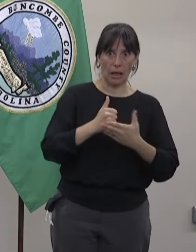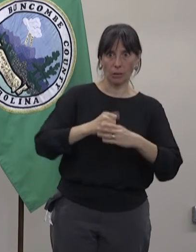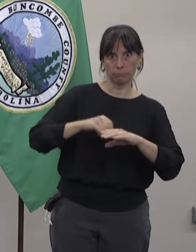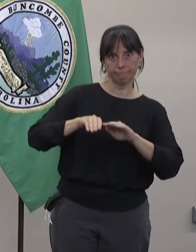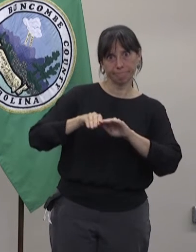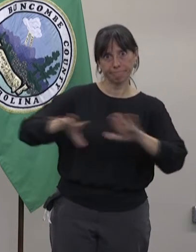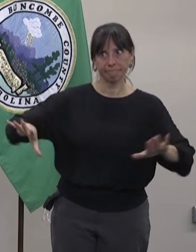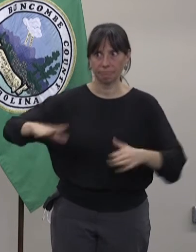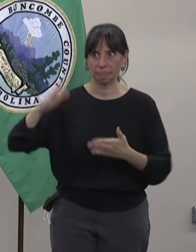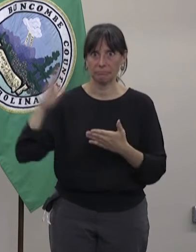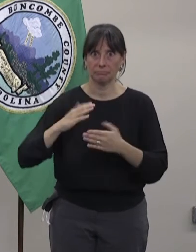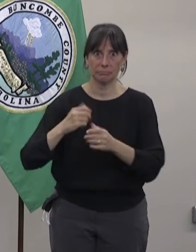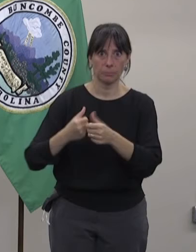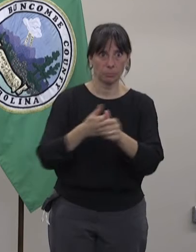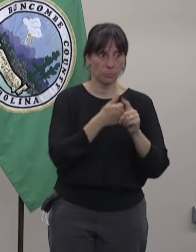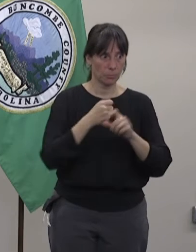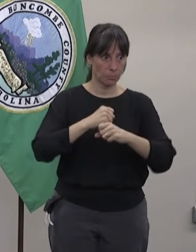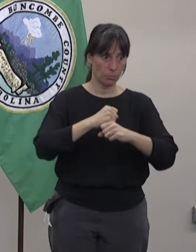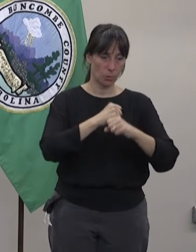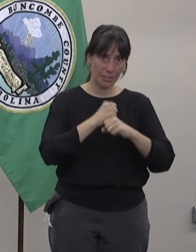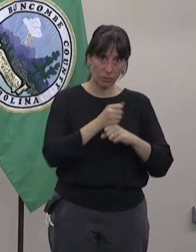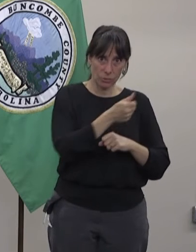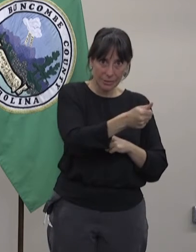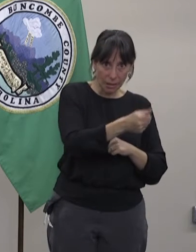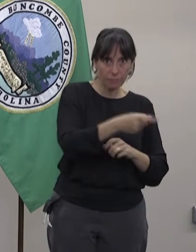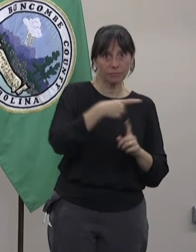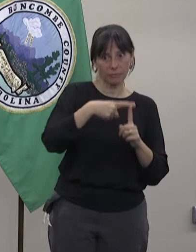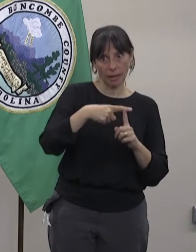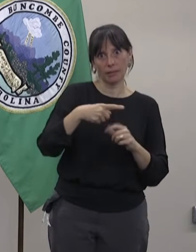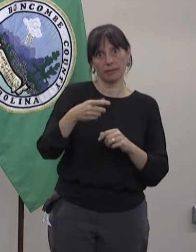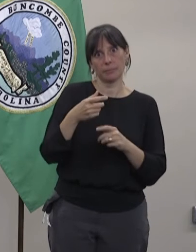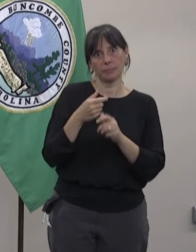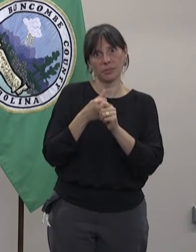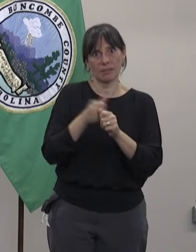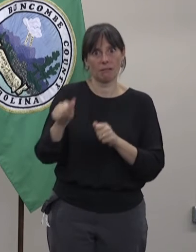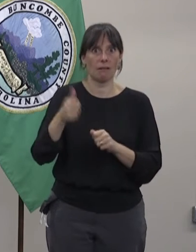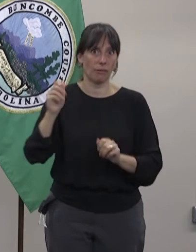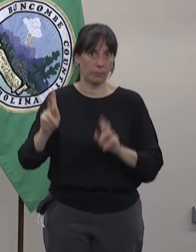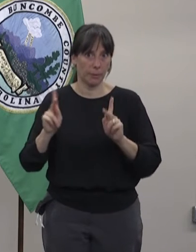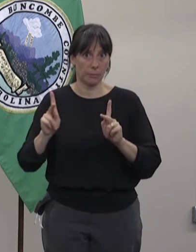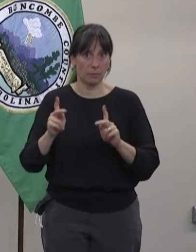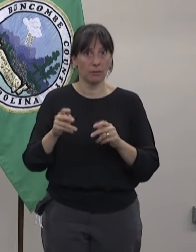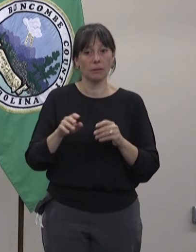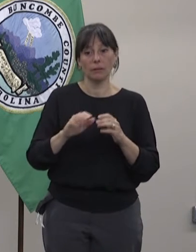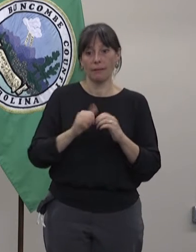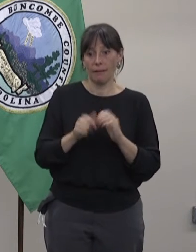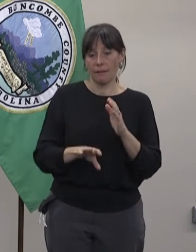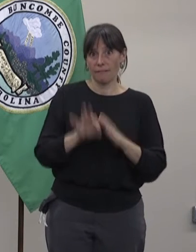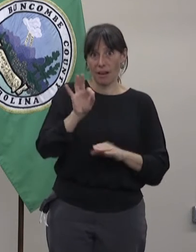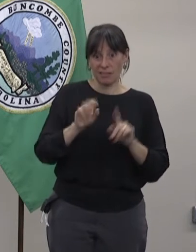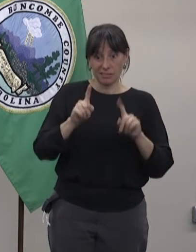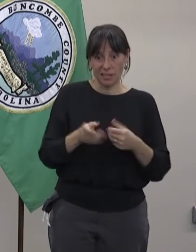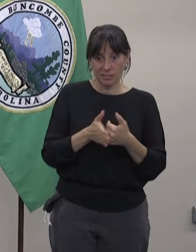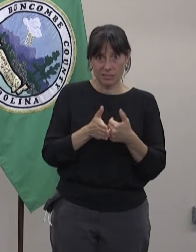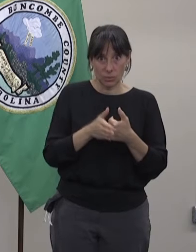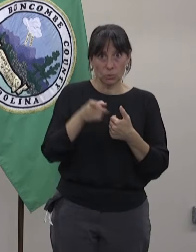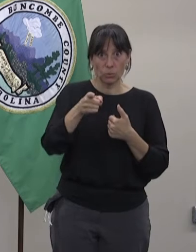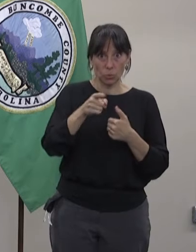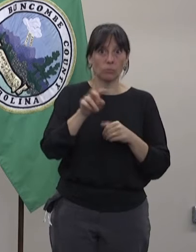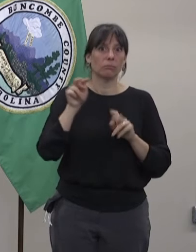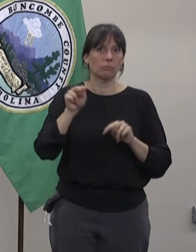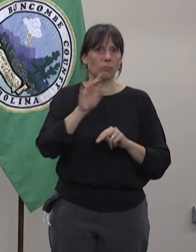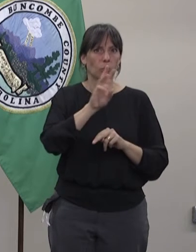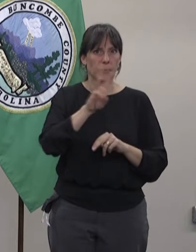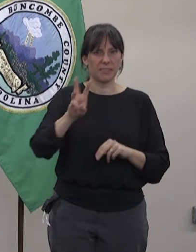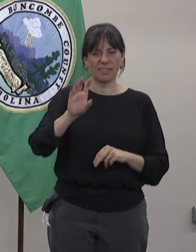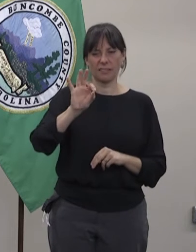los contagios y te protegen a ti y a tus vecinos. Tú puedes encontrar los sitios donde se hacen las pruebas